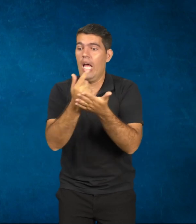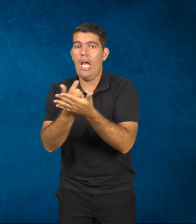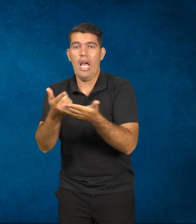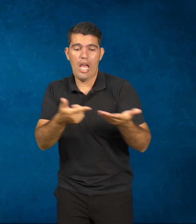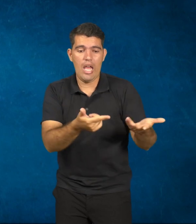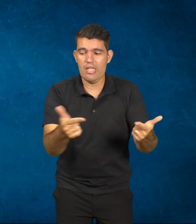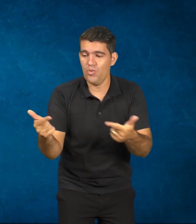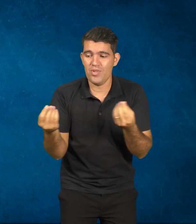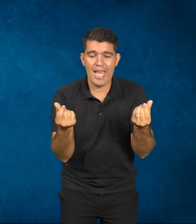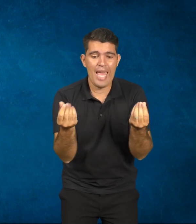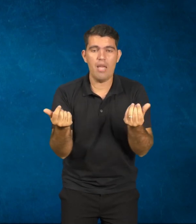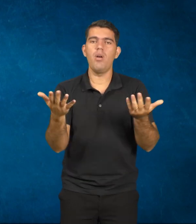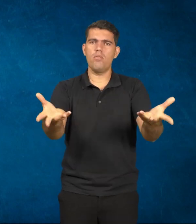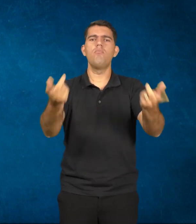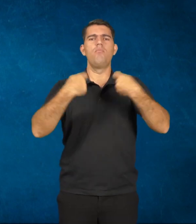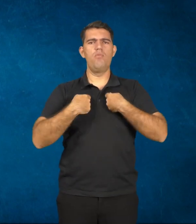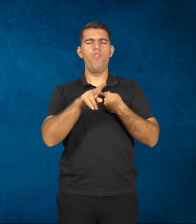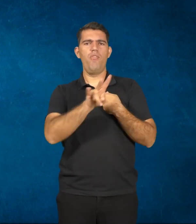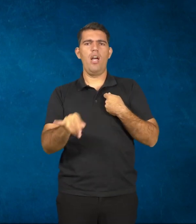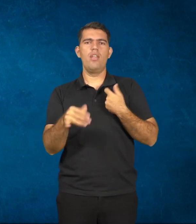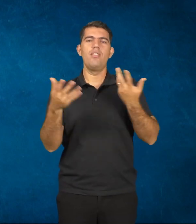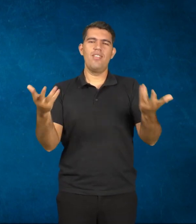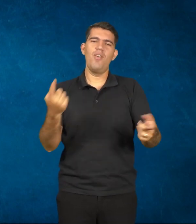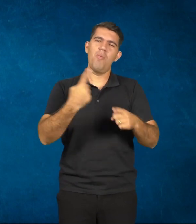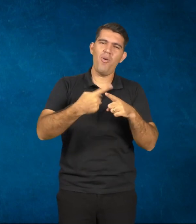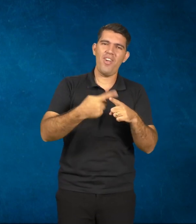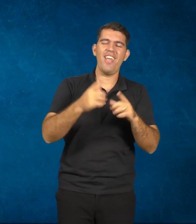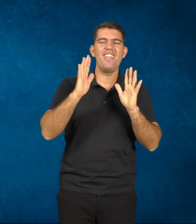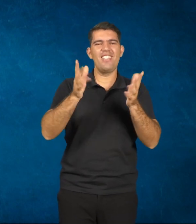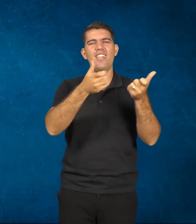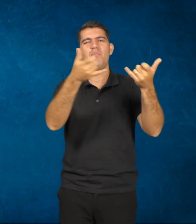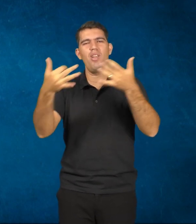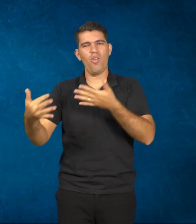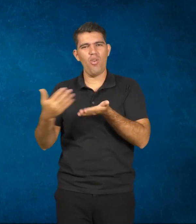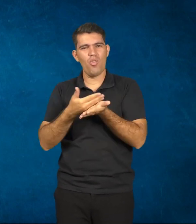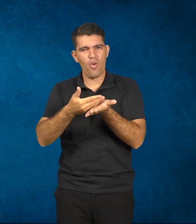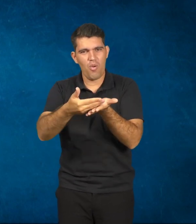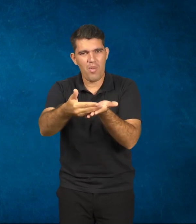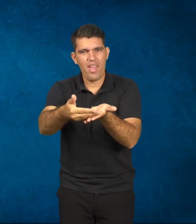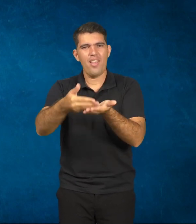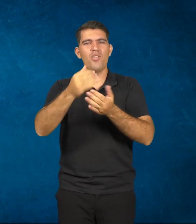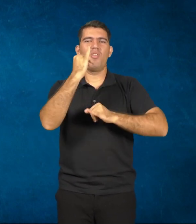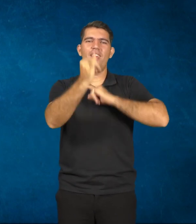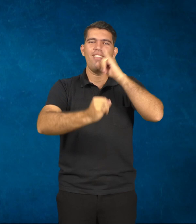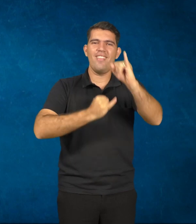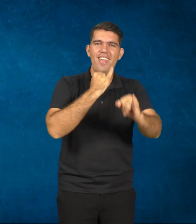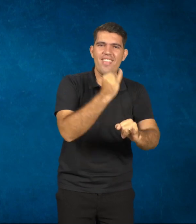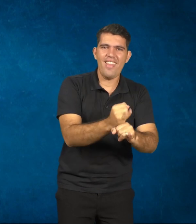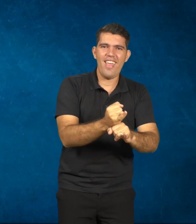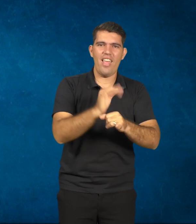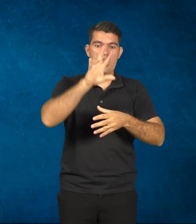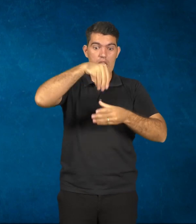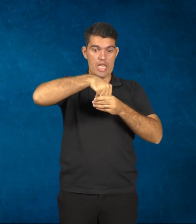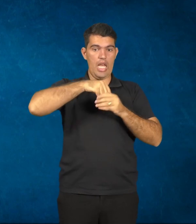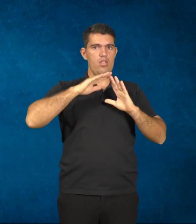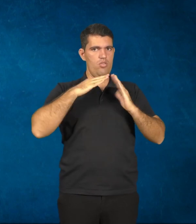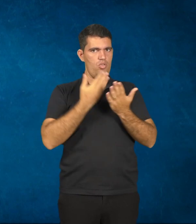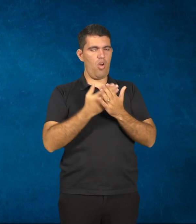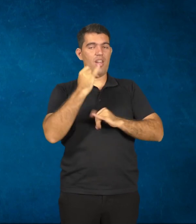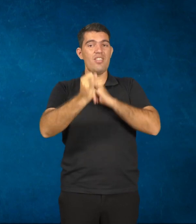vivência, como os próprios índices que você disse no início, com internet, fora e dentro da escola, ela está